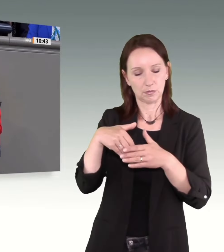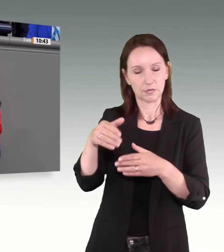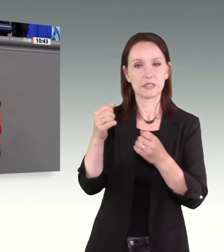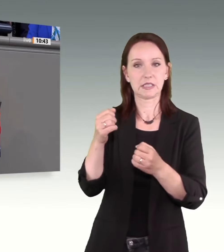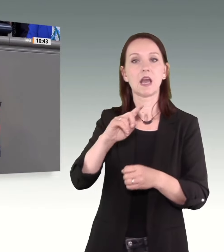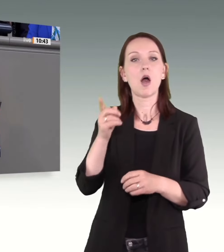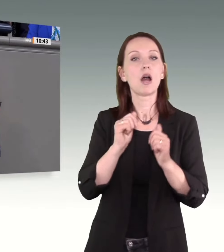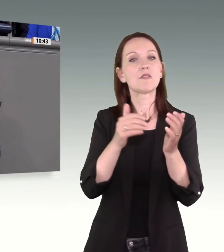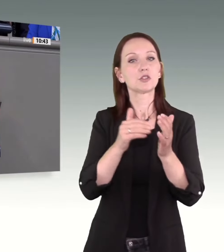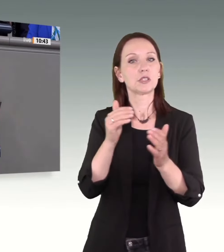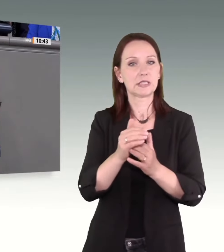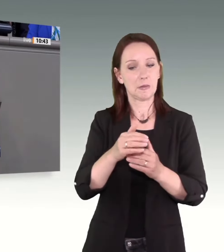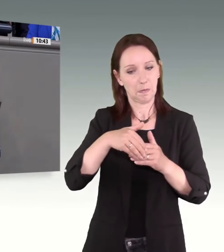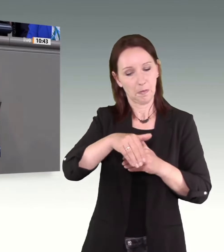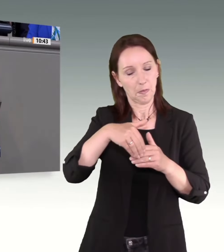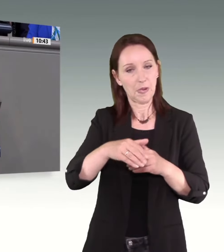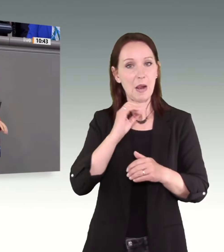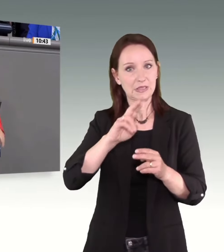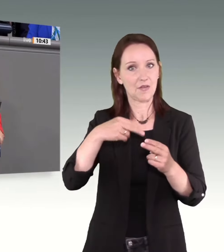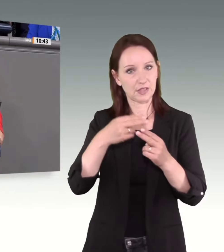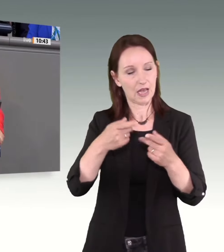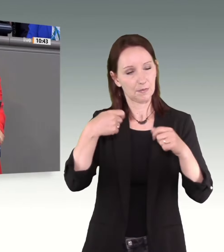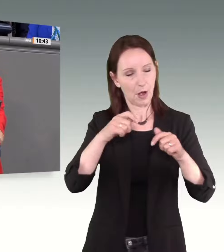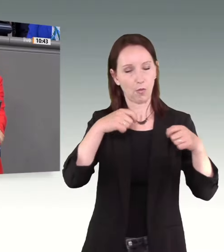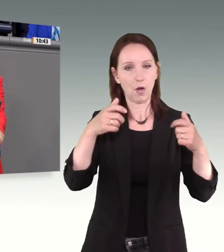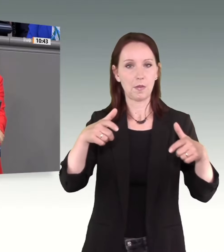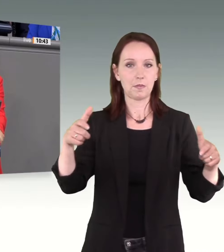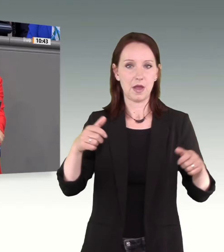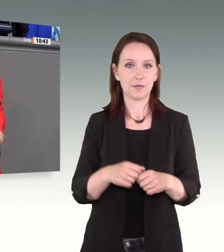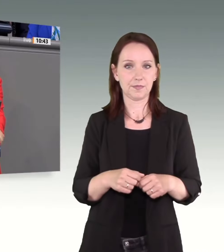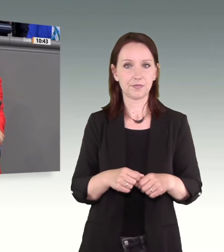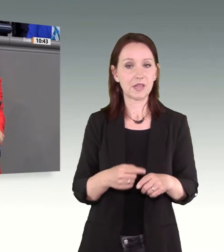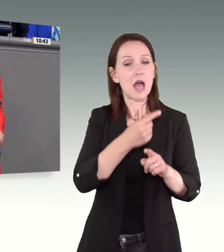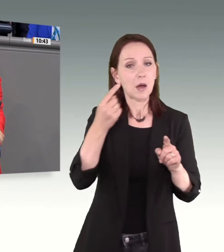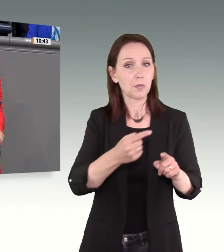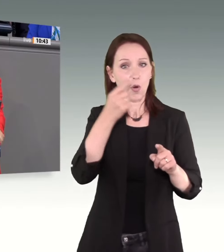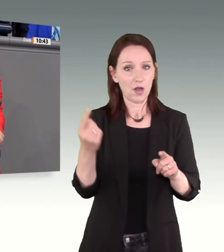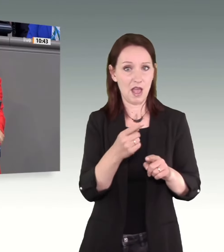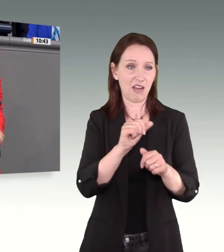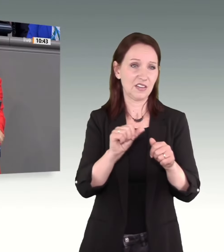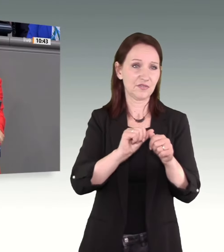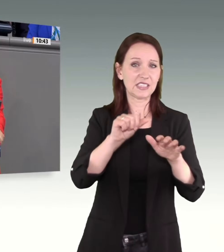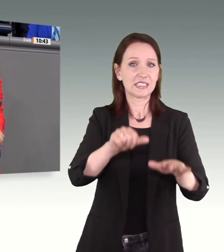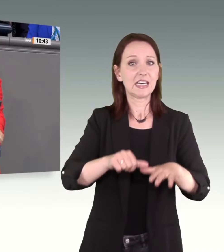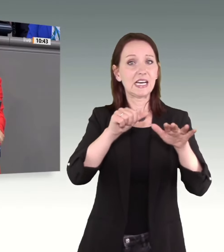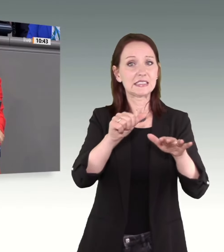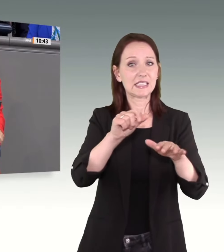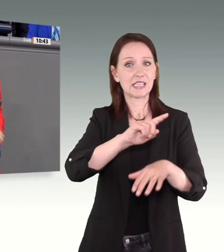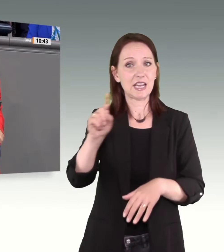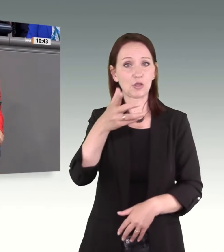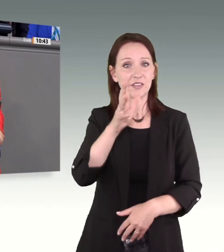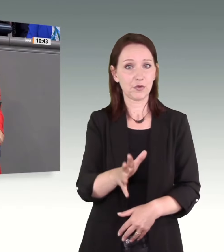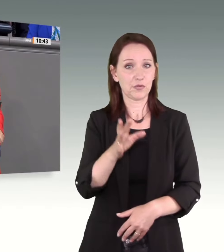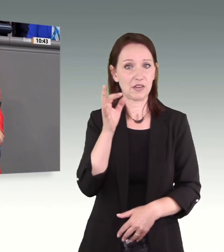bedarfsgerecht ausbauen. Es kann nämlich nicht sein, dass jedes Jahr, glaube ich, 16.500 Frauen mit oder ohne ihren Kindern aus